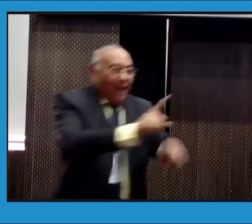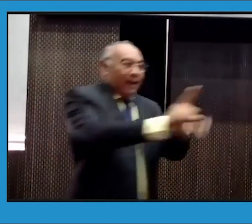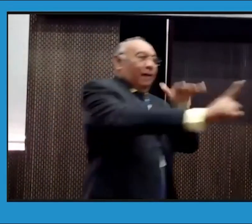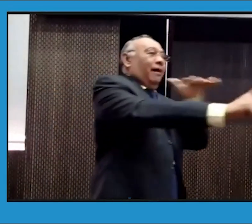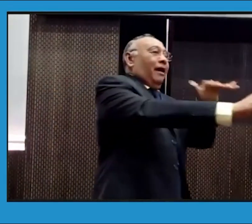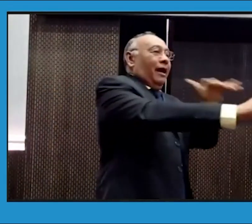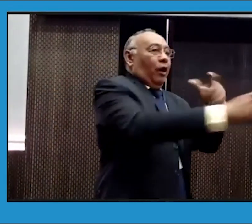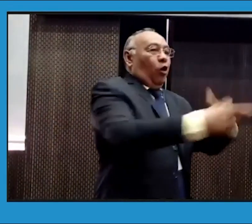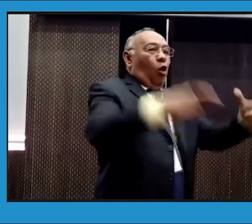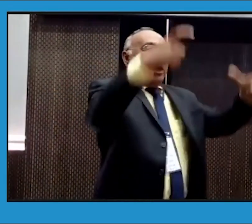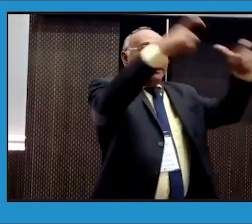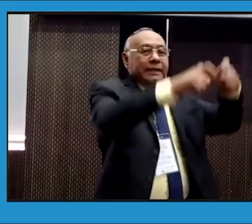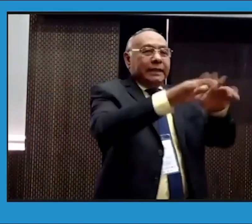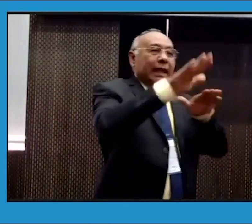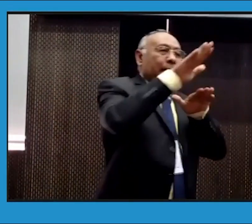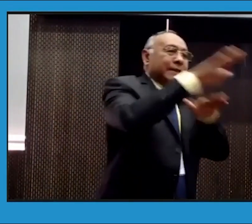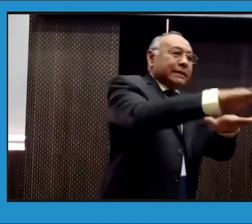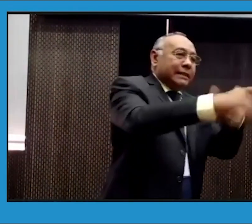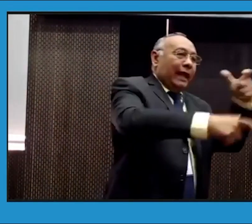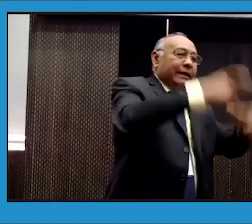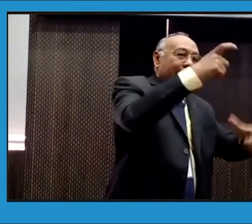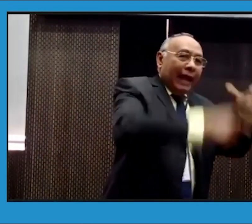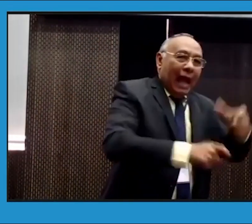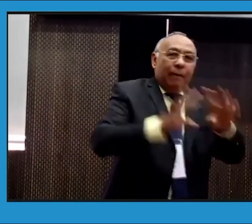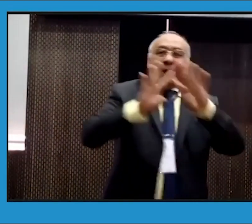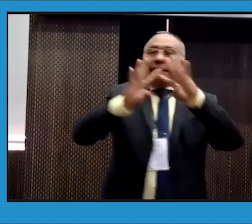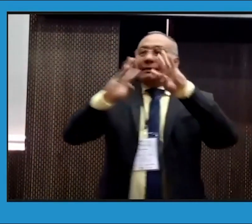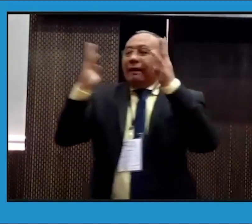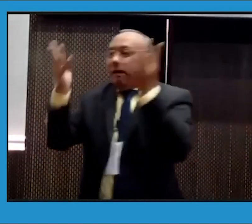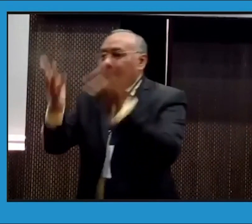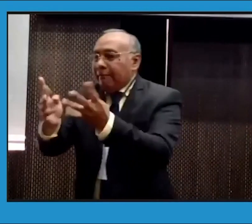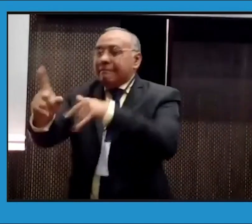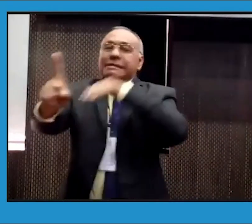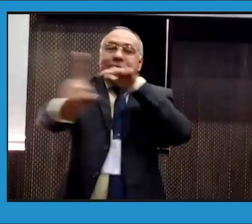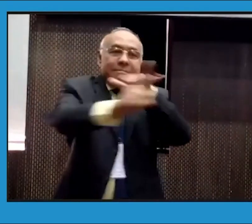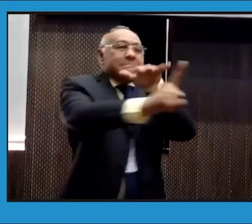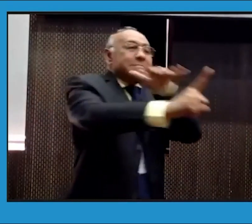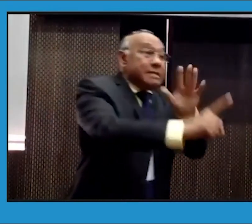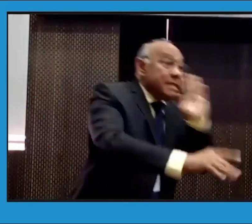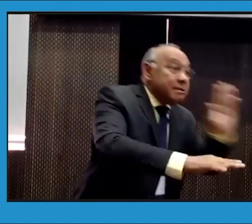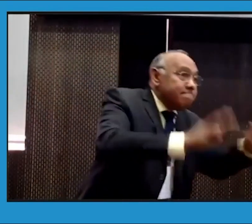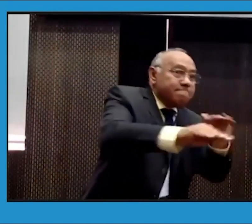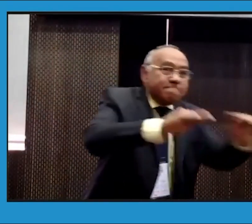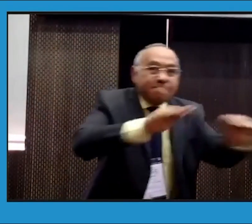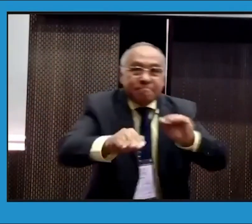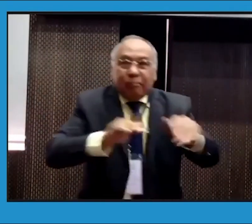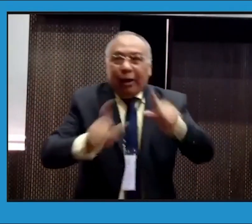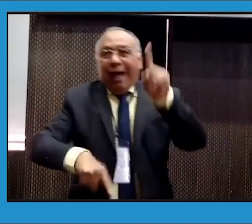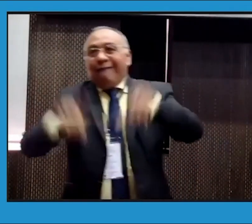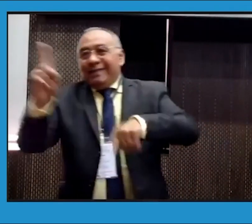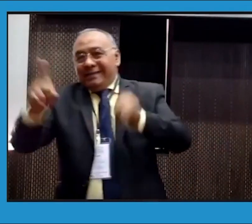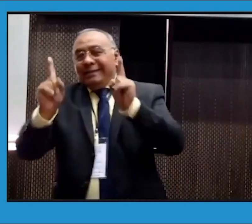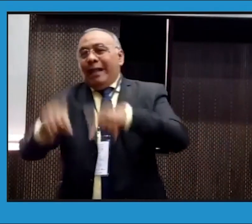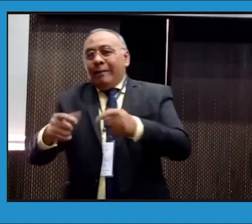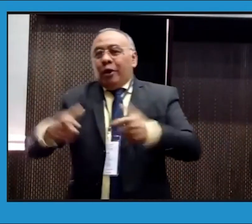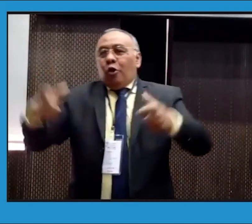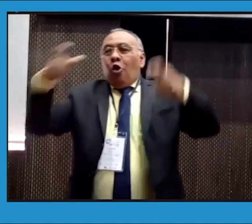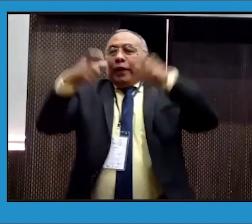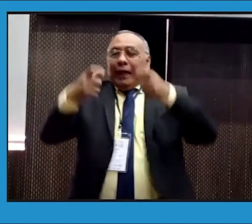allí. Allí también nos toca hacer incidencia ante los representantes de la Cámara, del Senado, estar haciendo incidencia para que esto